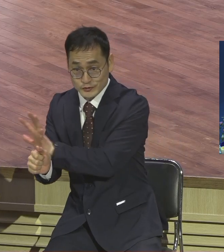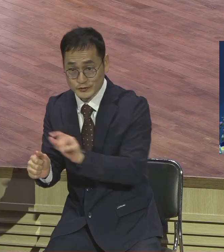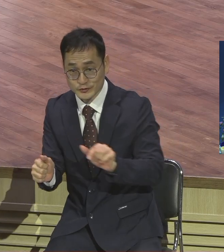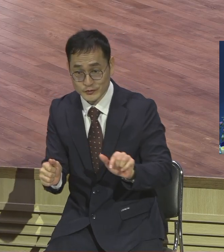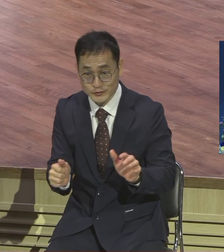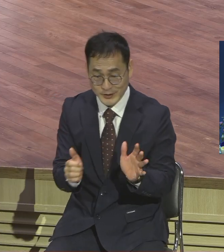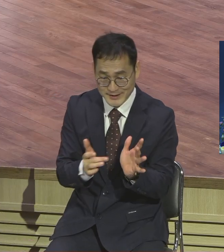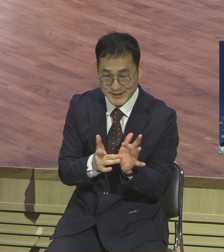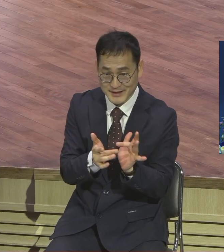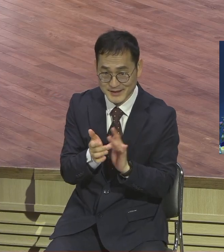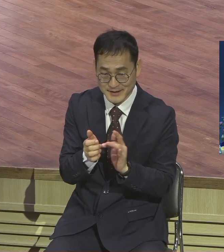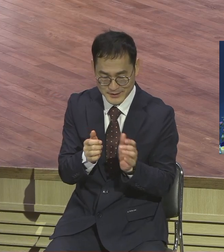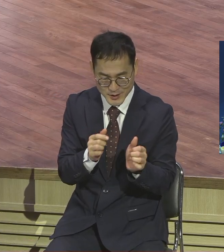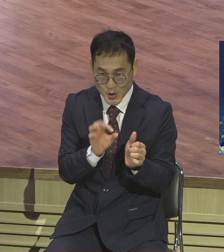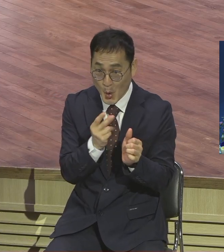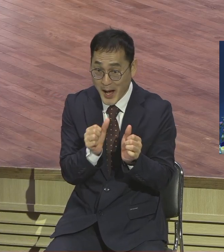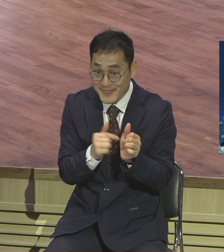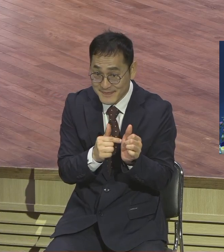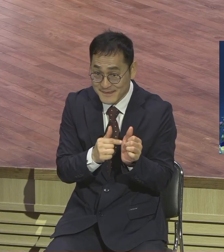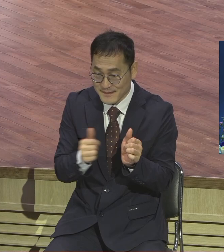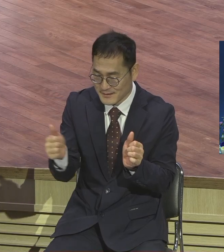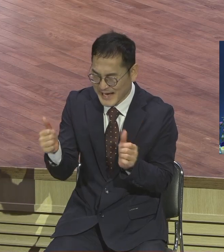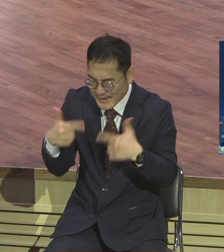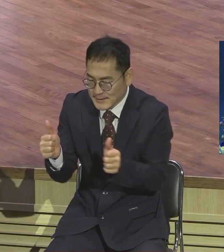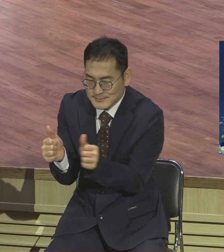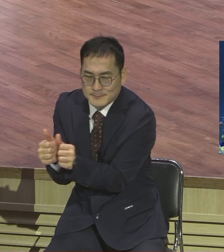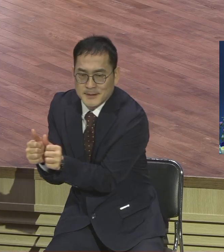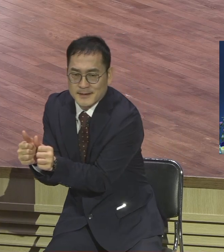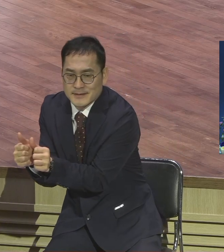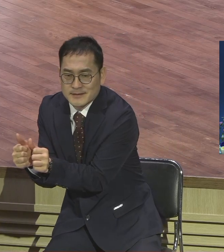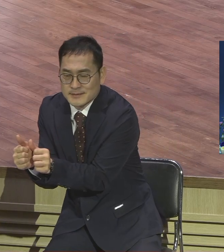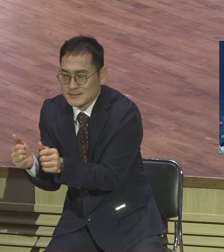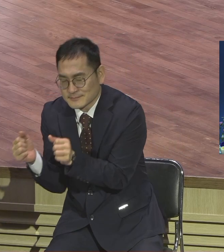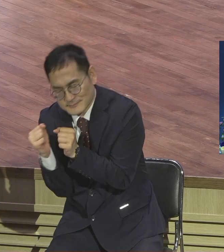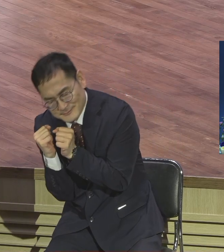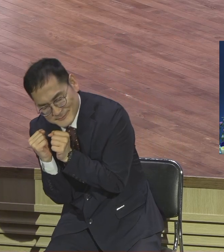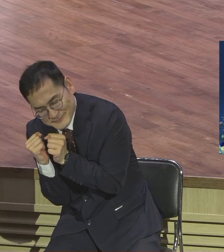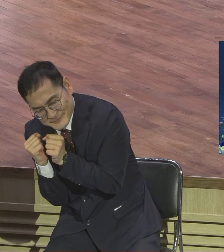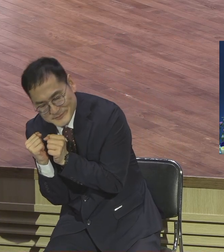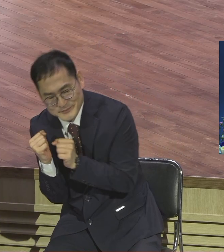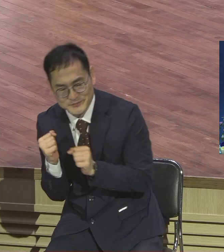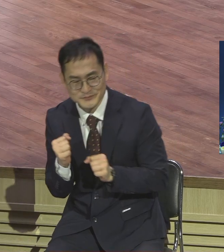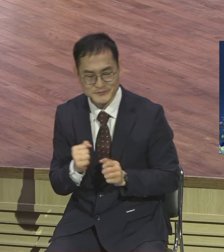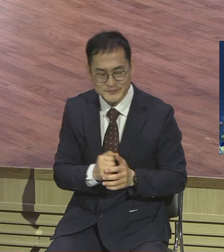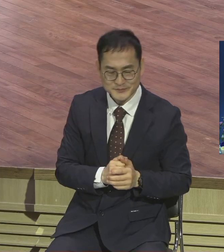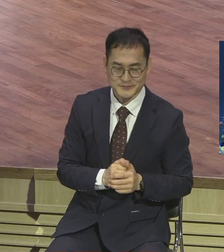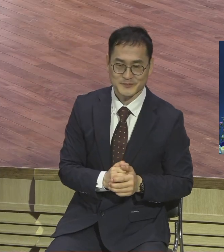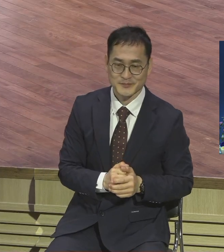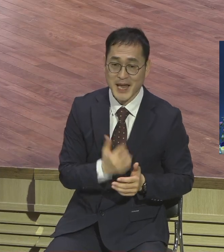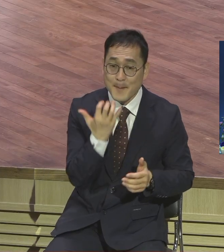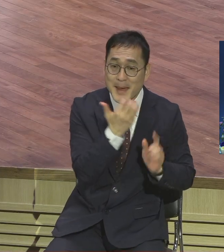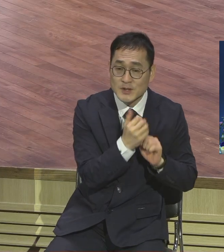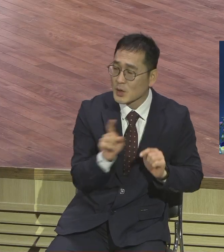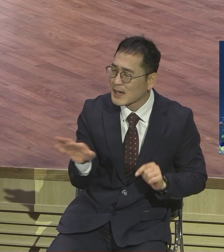베드로가 요한에게 부탁해요 예수님께 물어봐라 이거 예수님께 베드로가 통 중간에 역할을 했다니까